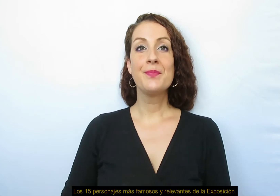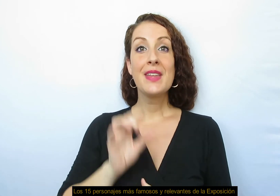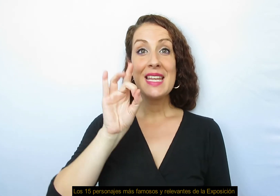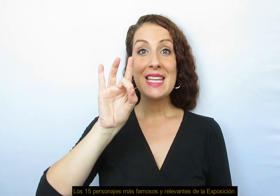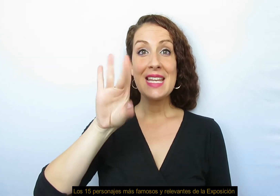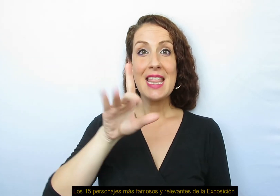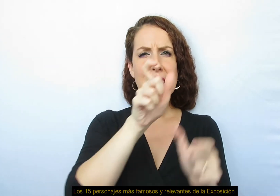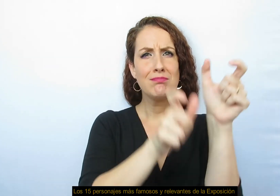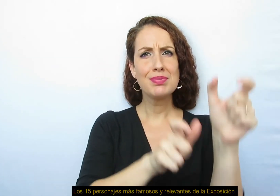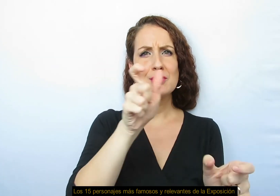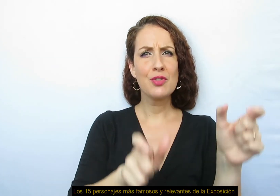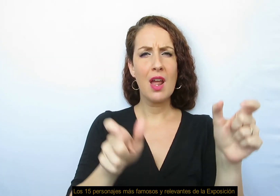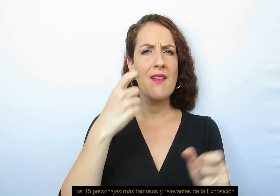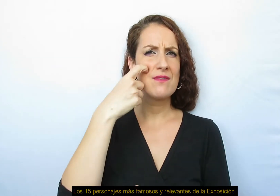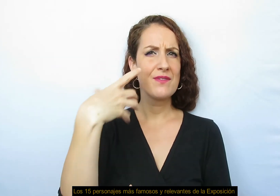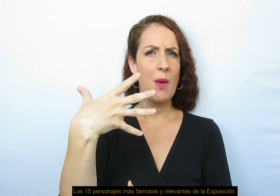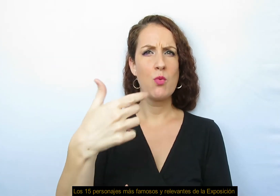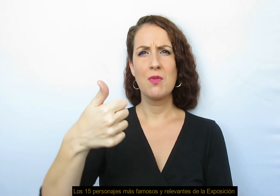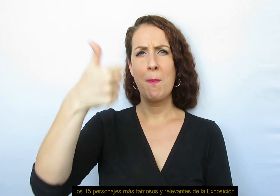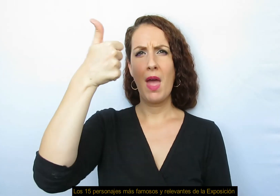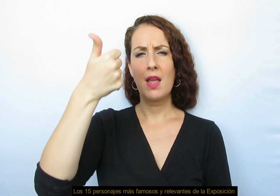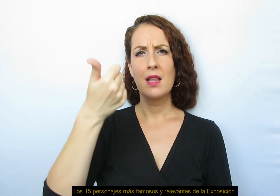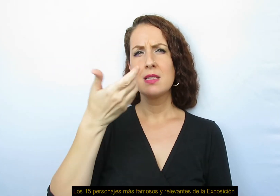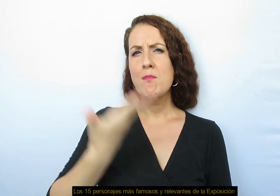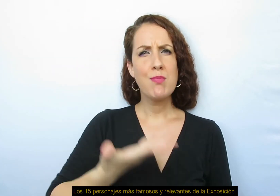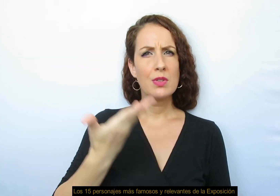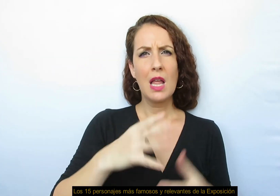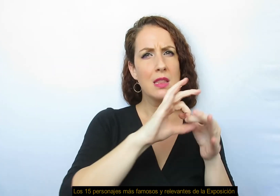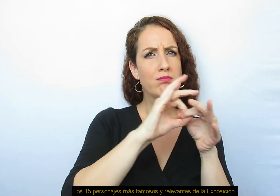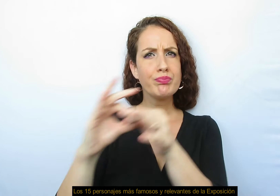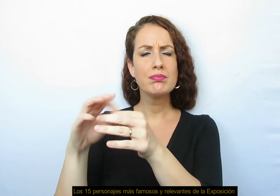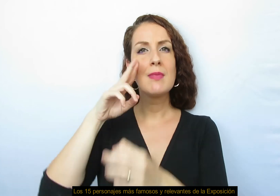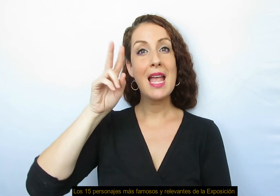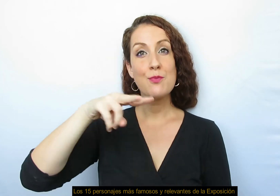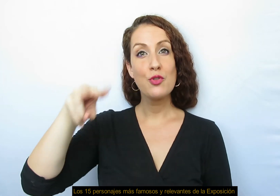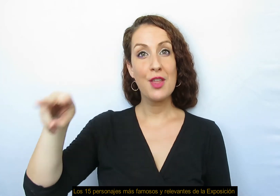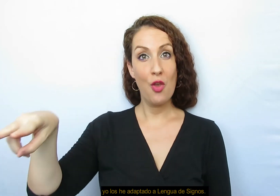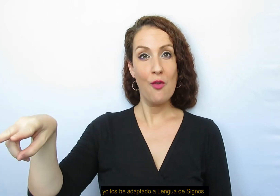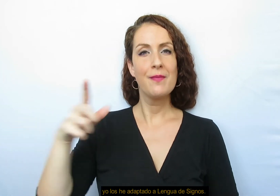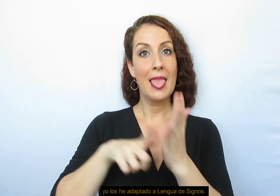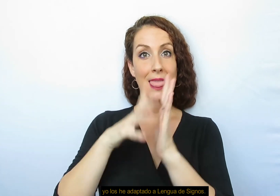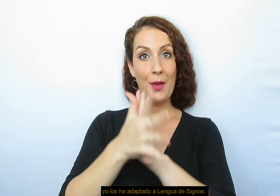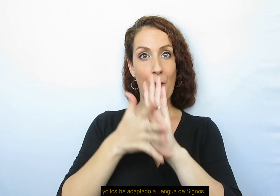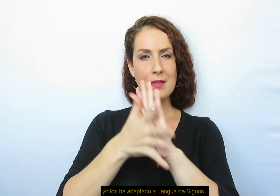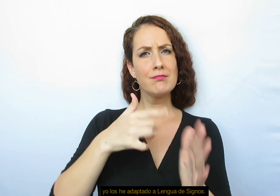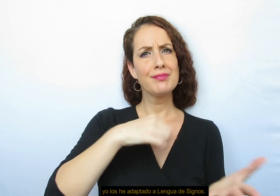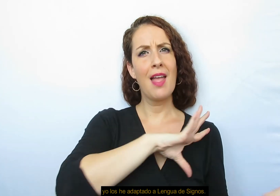Los 15 personajes más famosos y relevantes de la exposición, yo los he adaptado a la